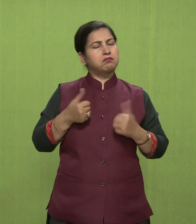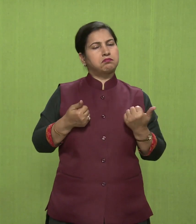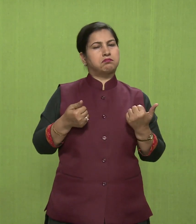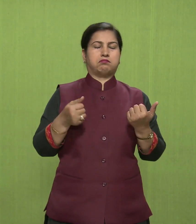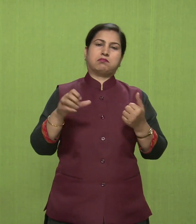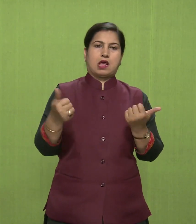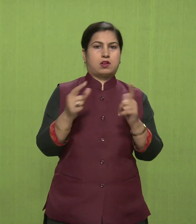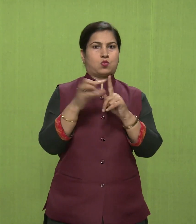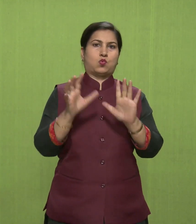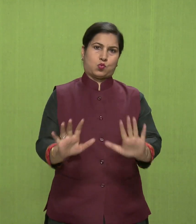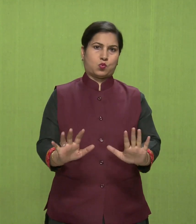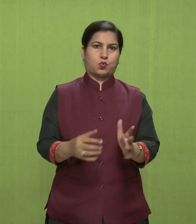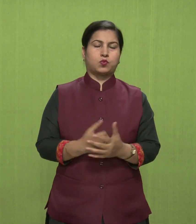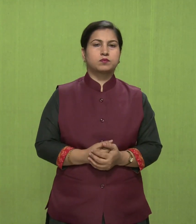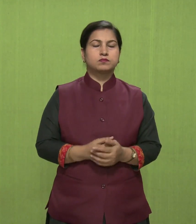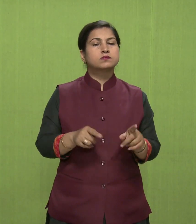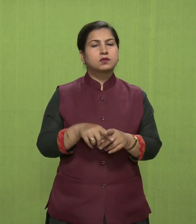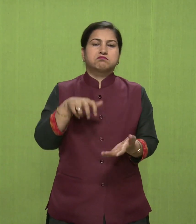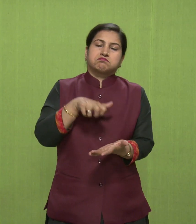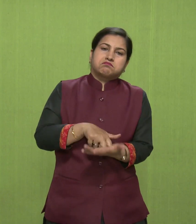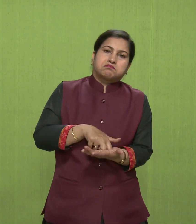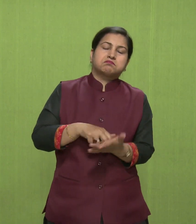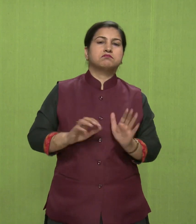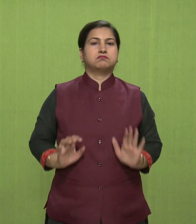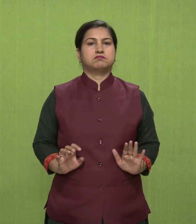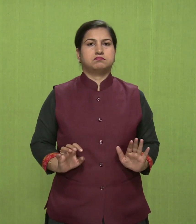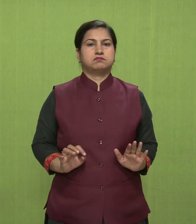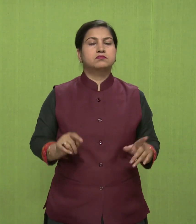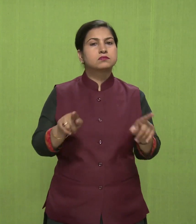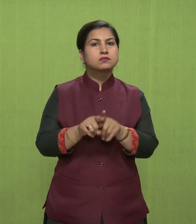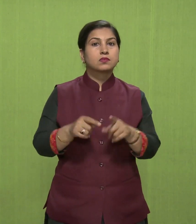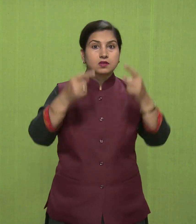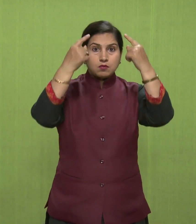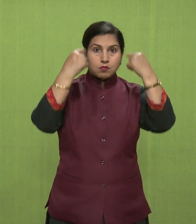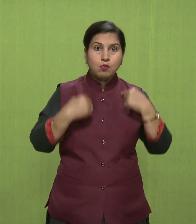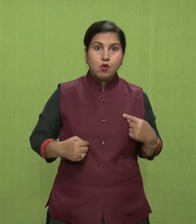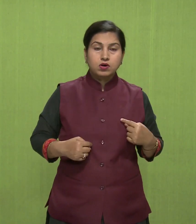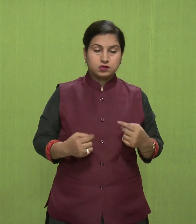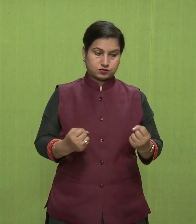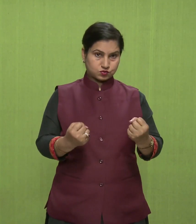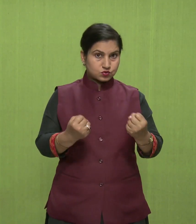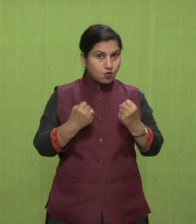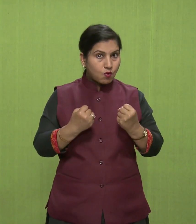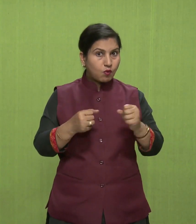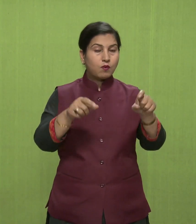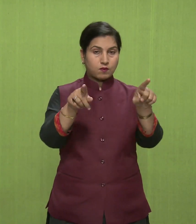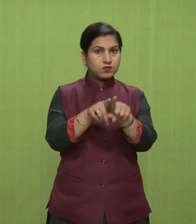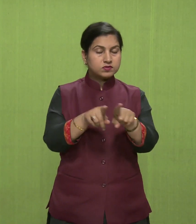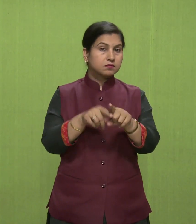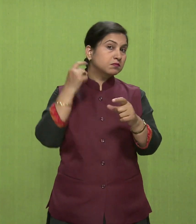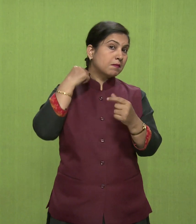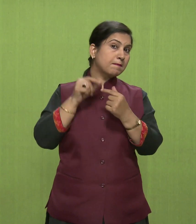वजरासन वजरासन में बैठ चाहिए इसे आपके शरीर को मजबूती तो मिलती है आपके बैक को,